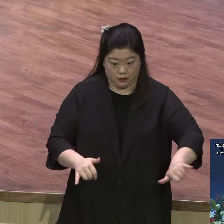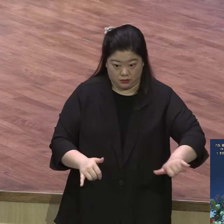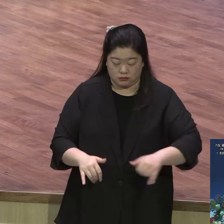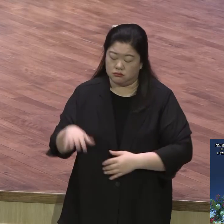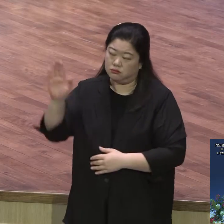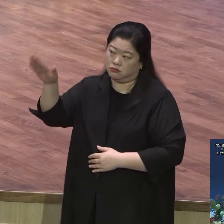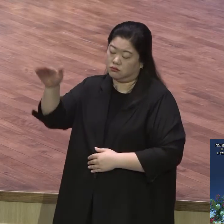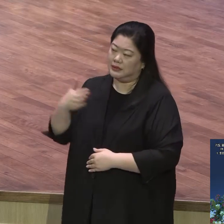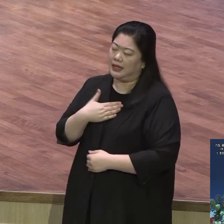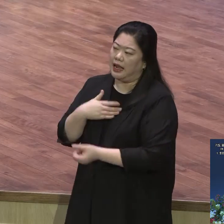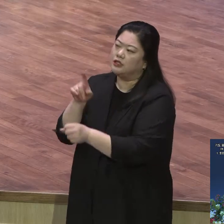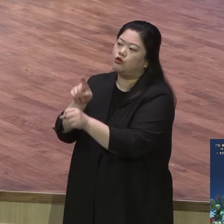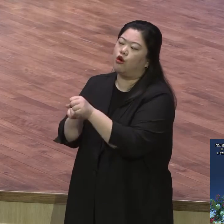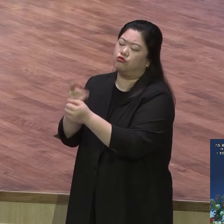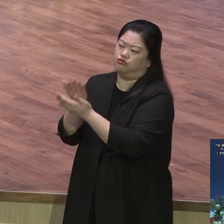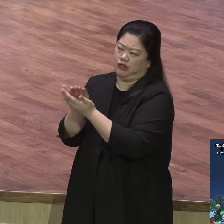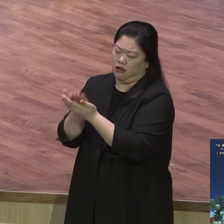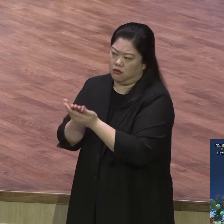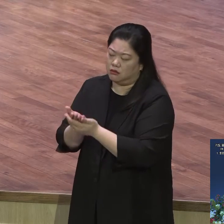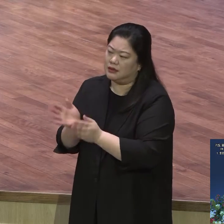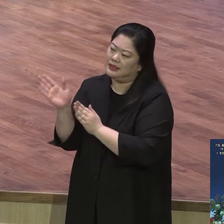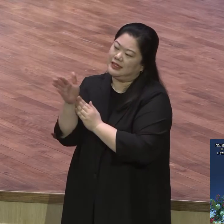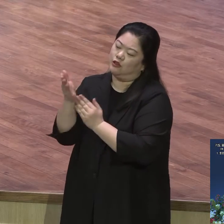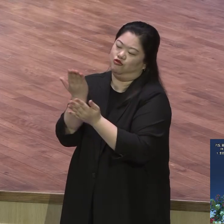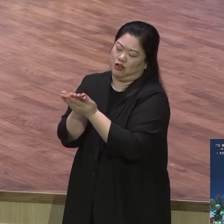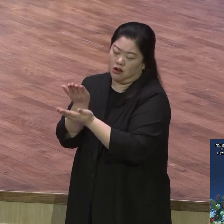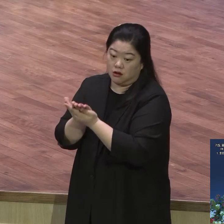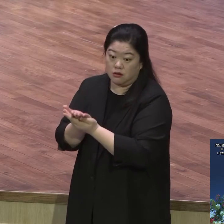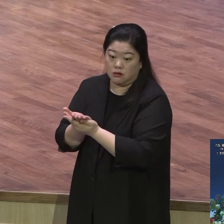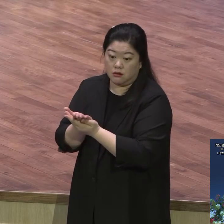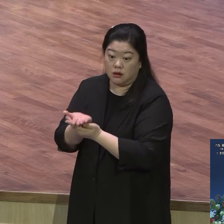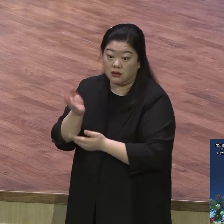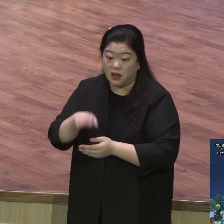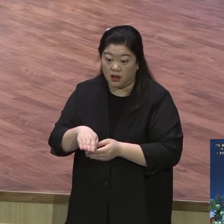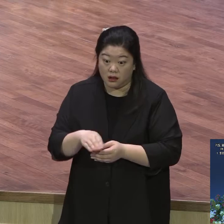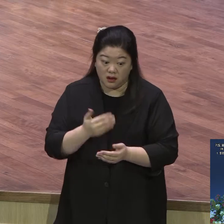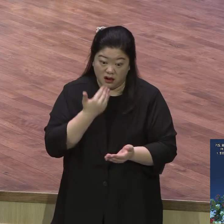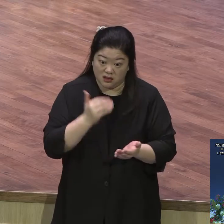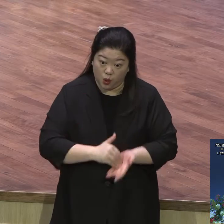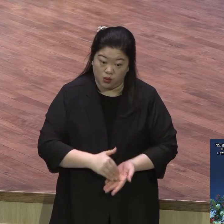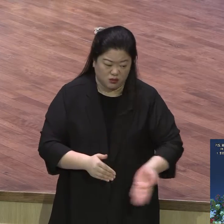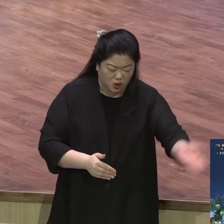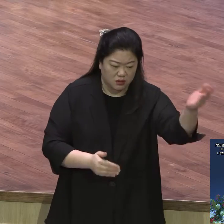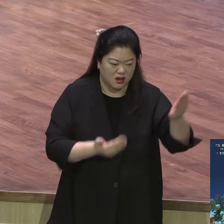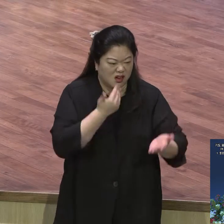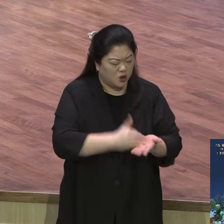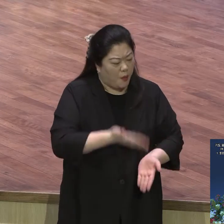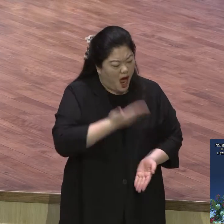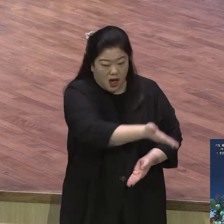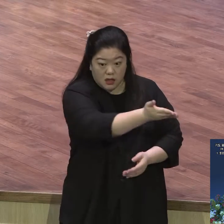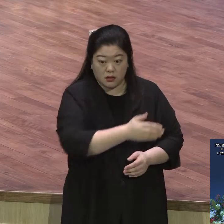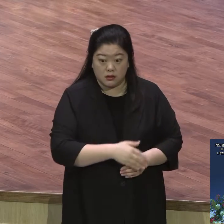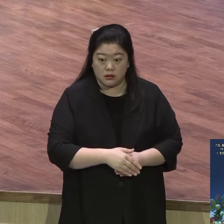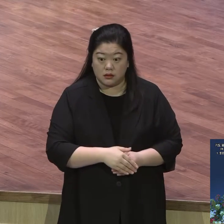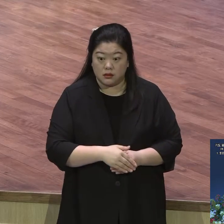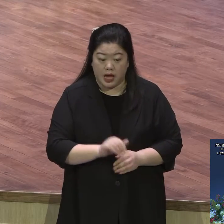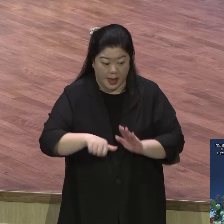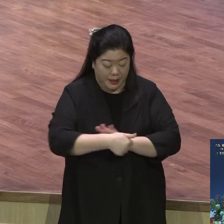달랐는데 뱀을 줄 부모가 세상에 어디 있냐 하물며 네가 악할지라도 자식이 좋은 걸 줄 줄 알면서